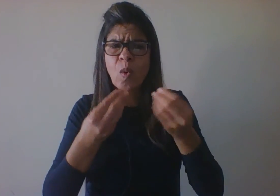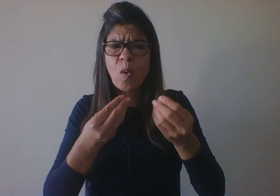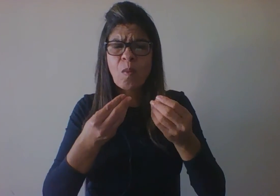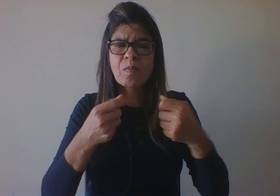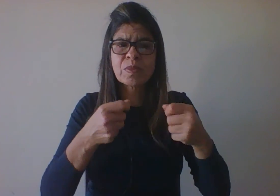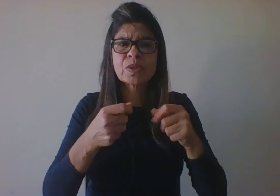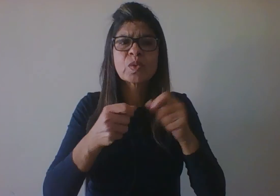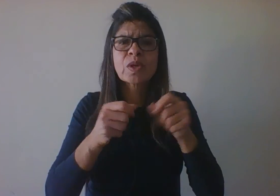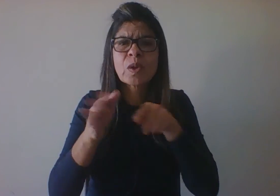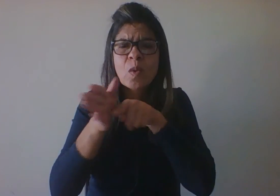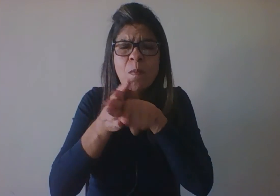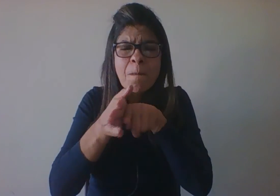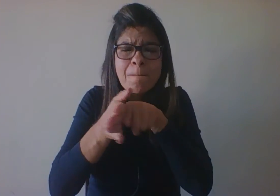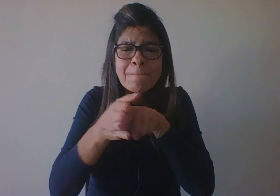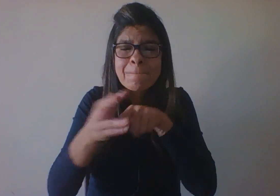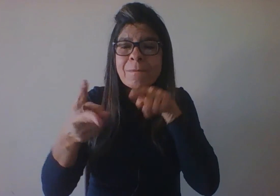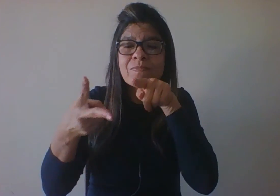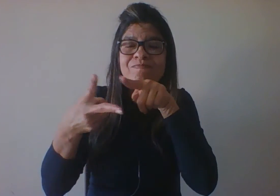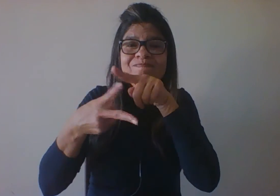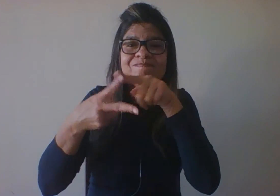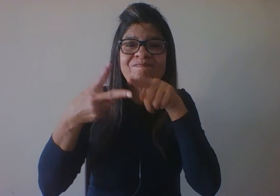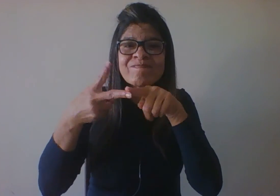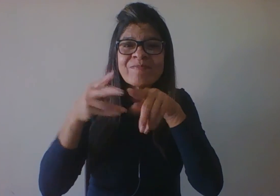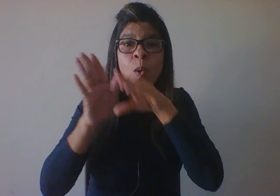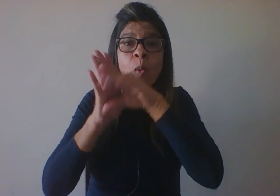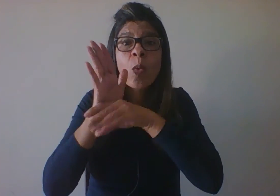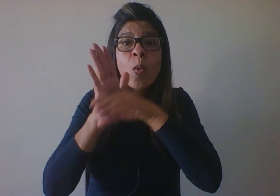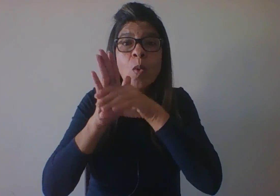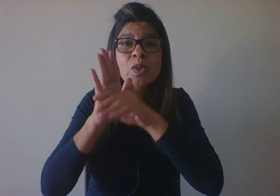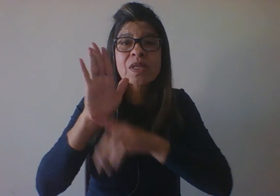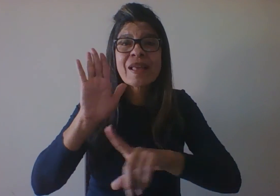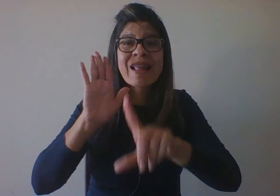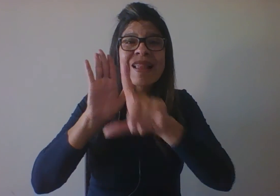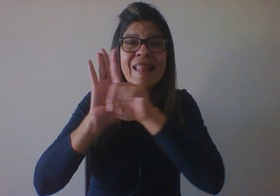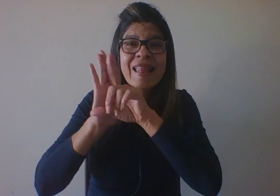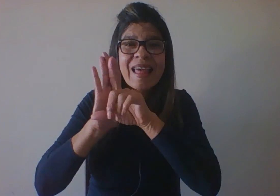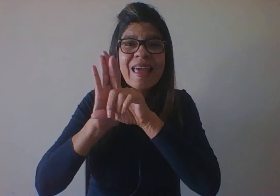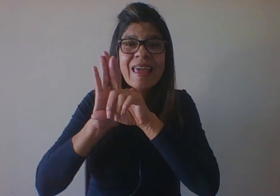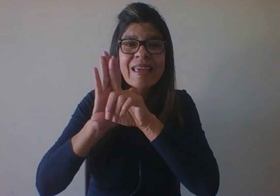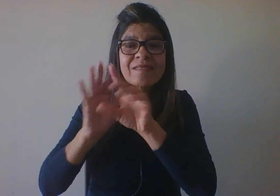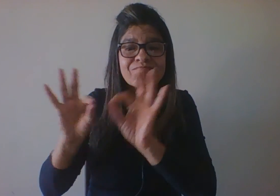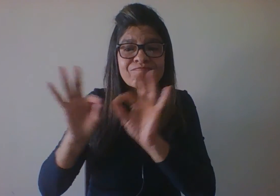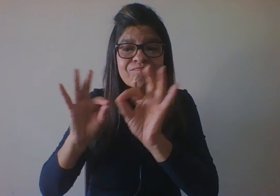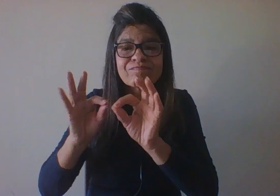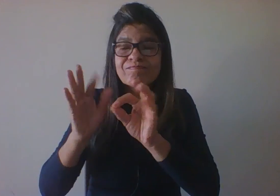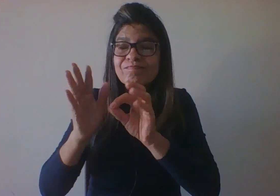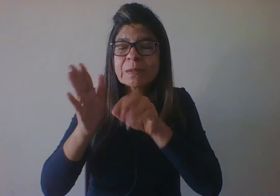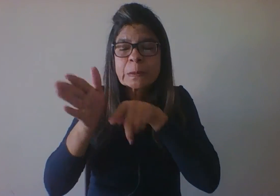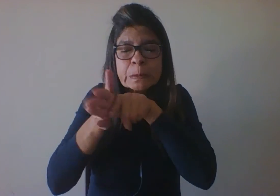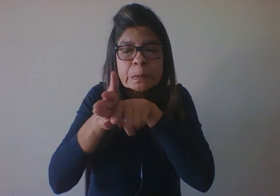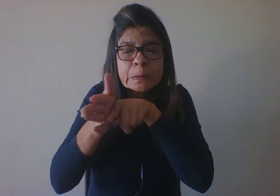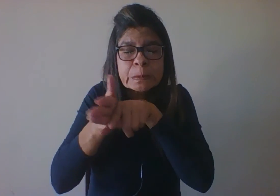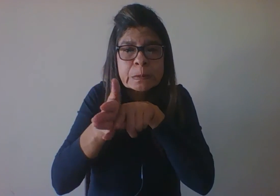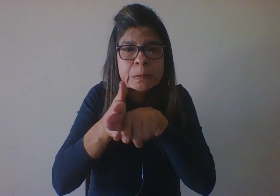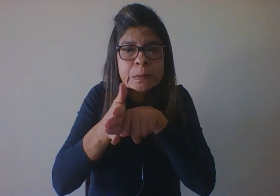estes dois componentes e as leis que governam seus entrelaçamentos a cada estágio do desenvolvimento.